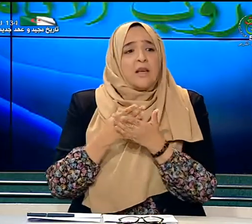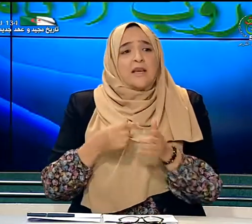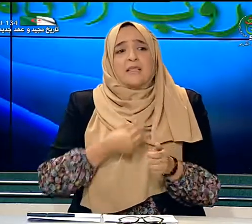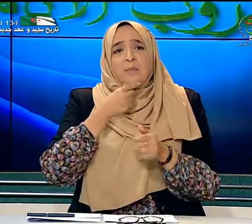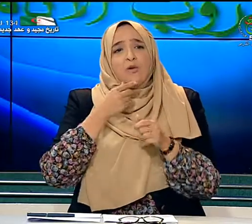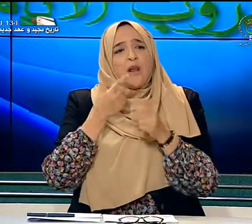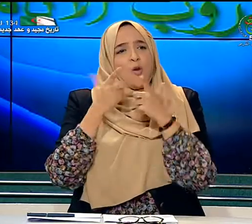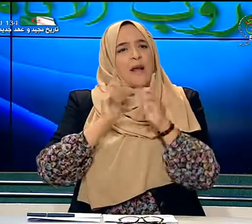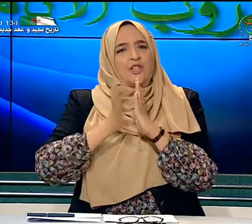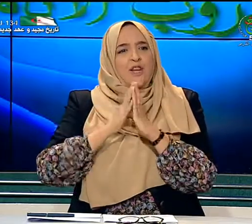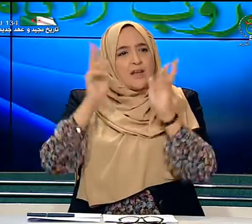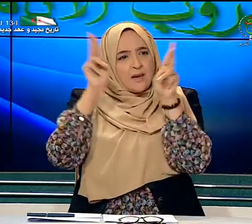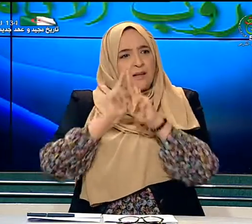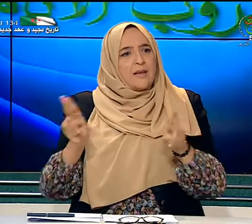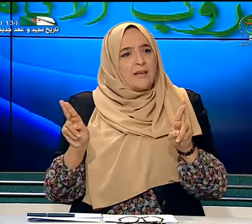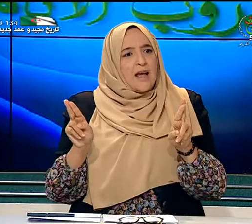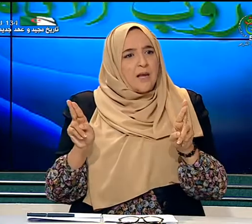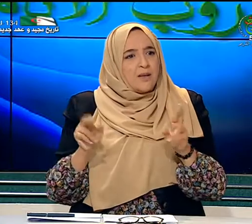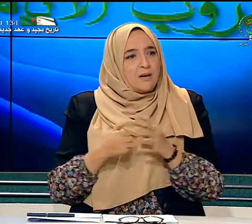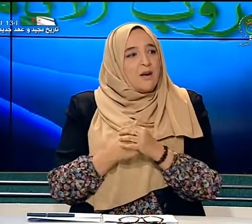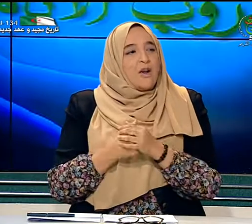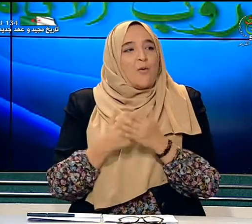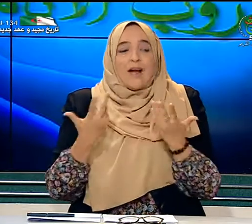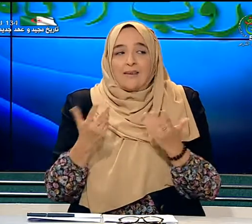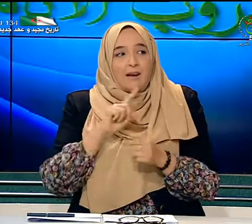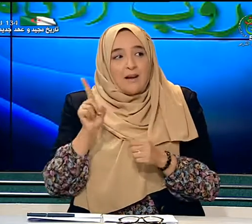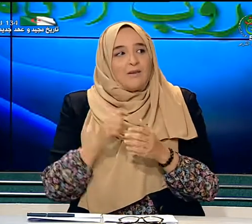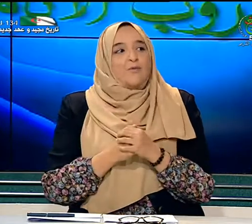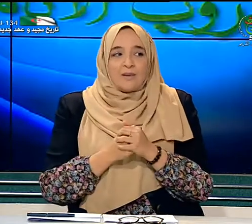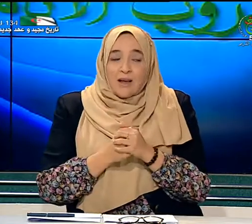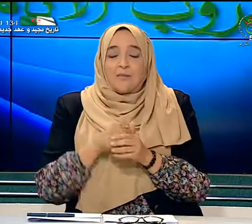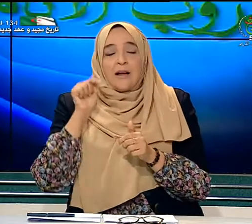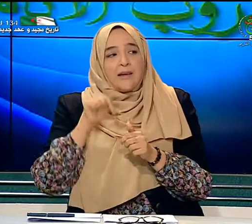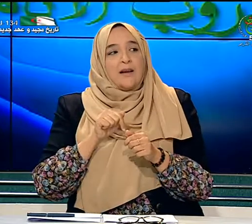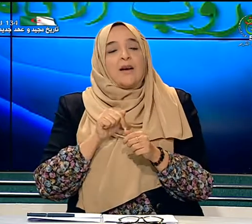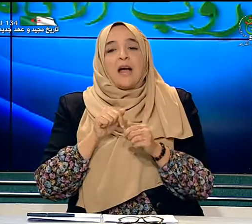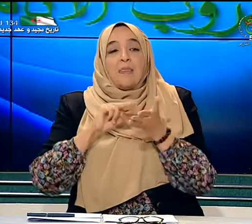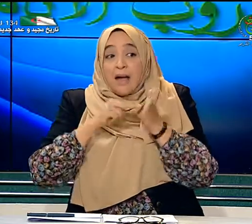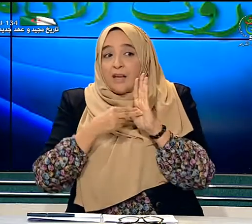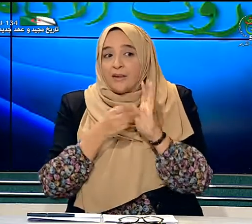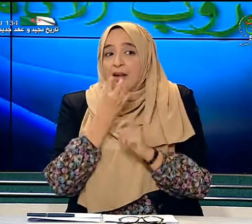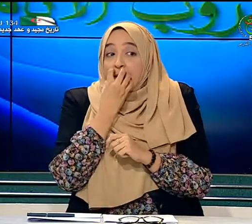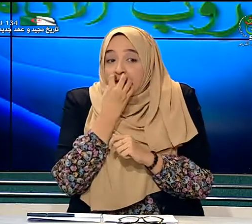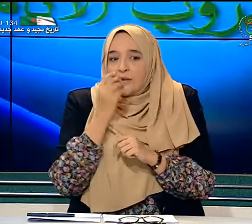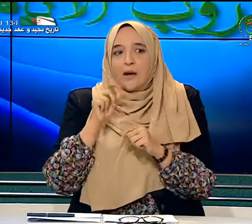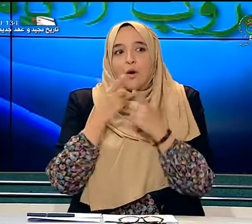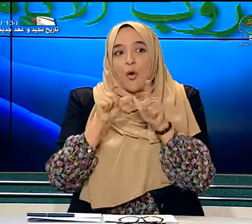يستعملون اللغة الإشارية يعني العالمية وهذا لا نعم علينا أن نحتفظ أن نحتفظ باللغة